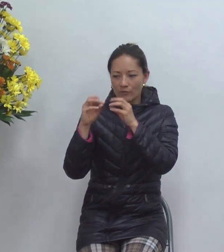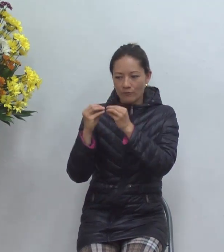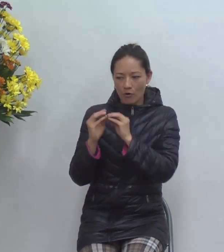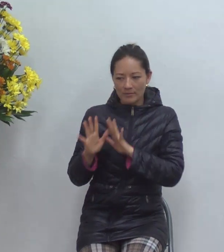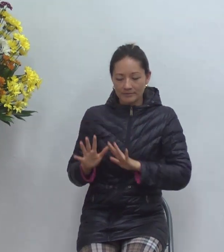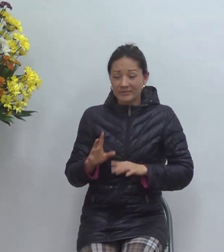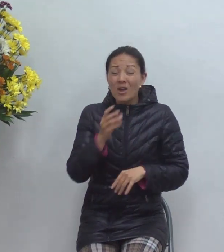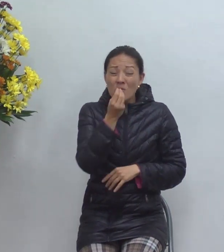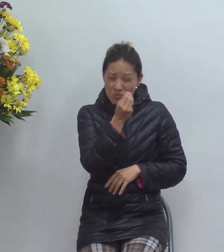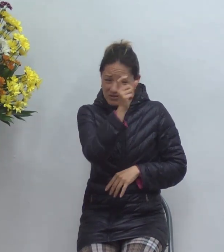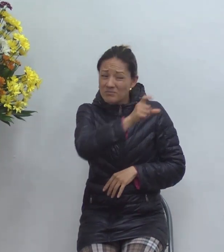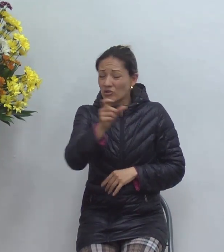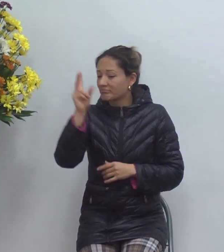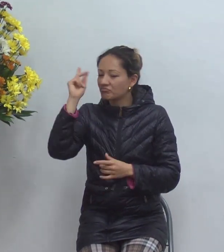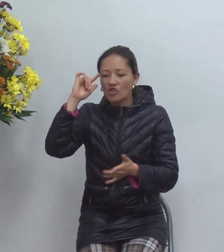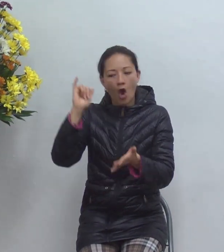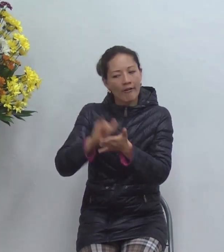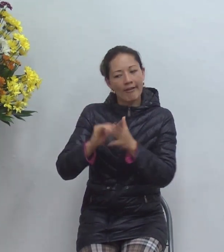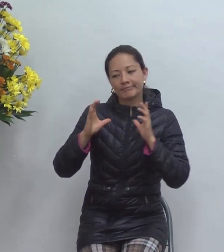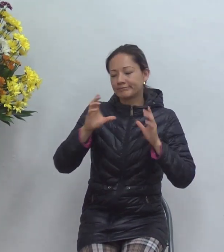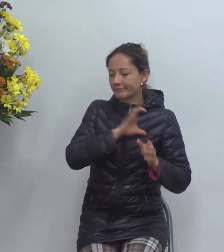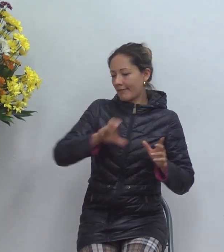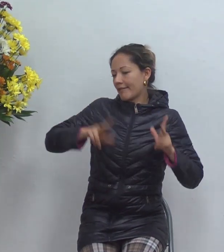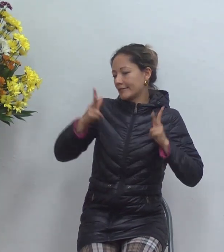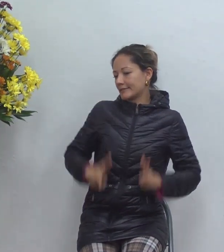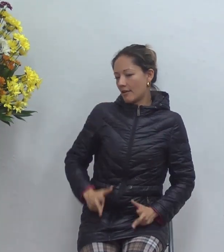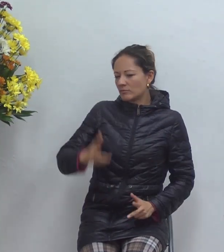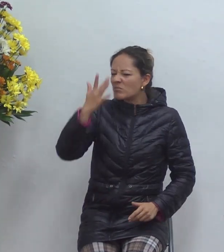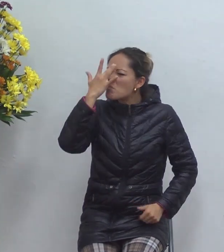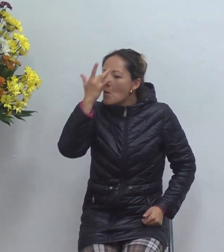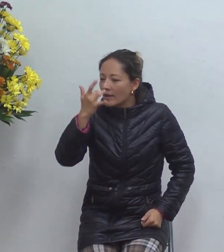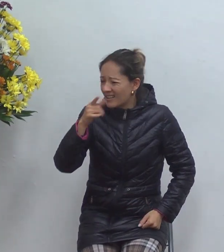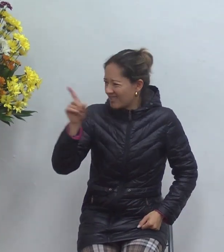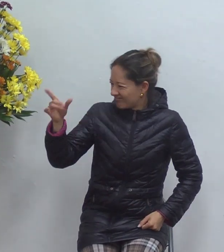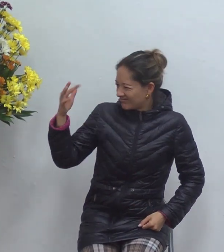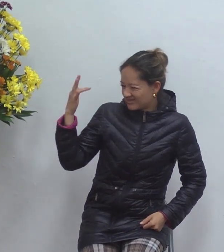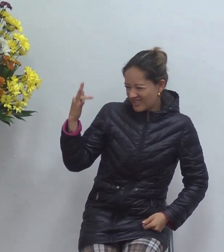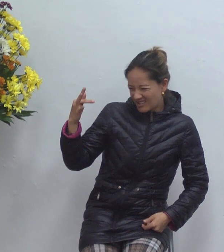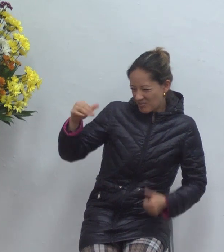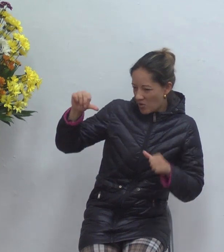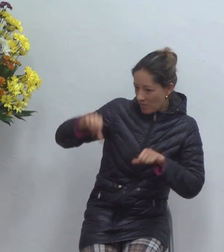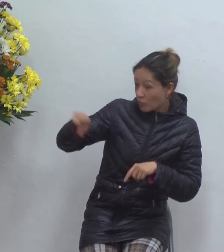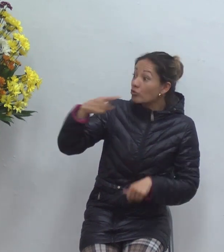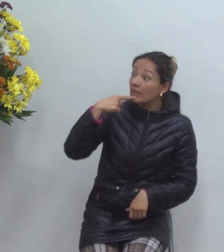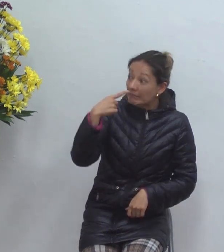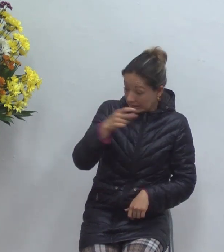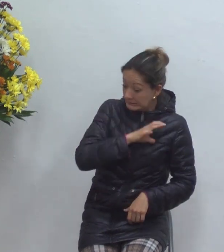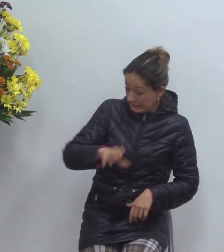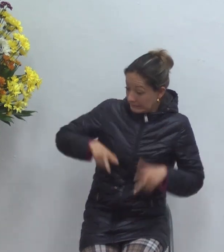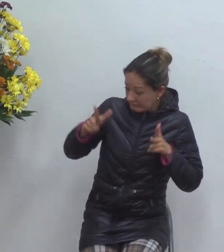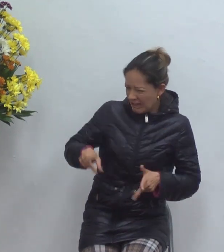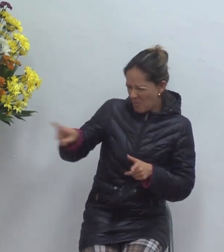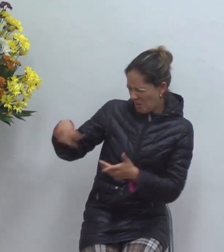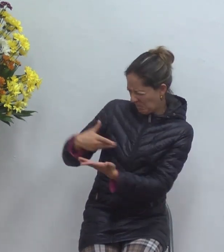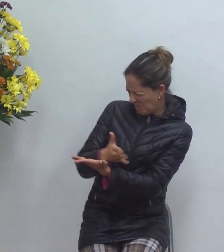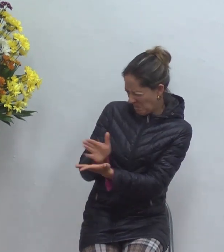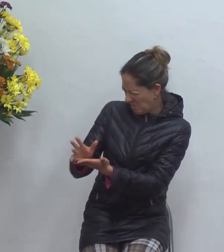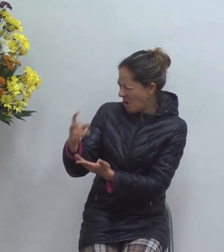los cristianos es porque dicen que son cristianos pero no son cristianos o sea se comportan mal o sea hablan mal de los